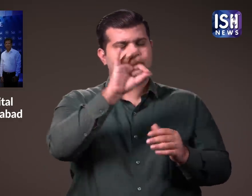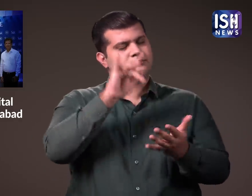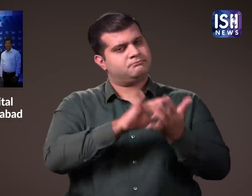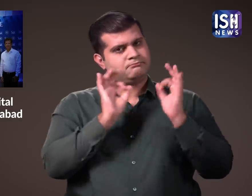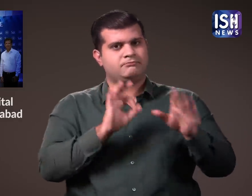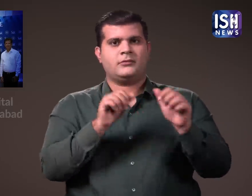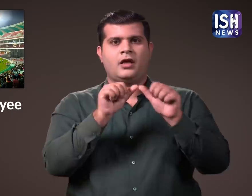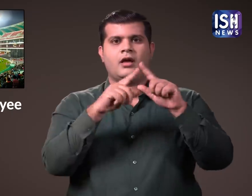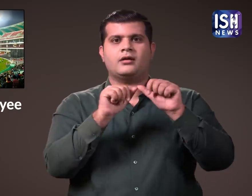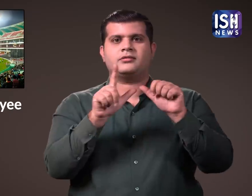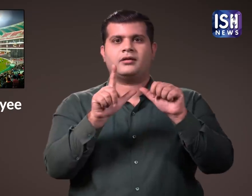स्टेडियम होगा.